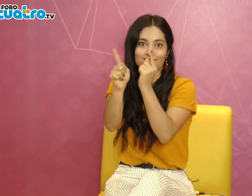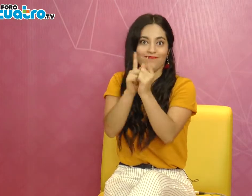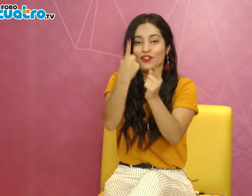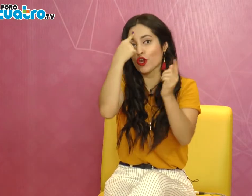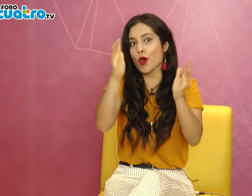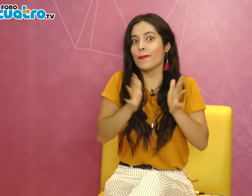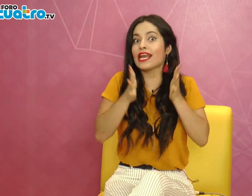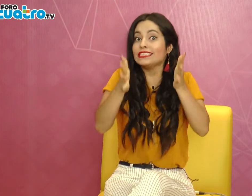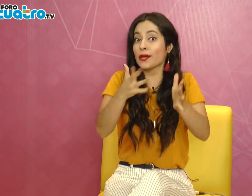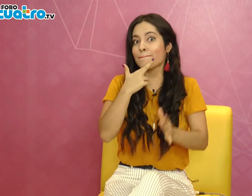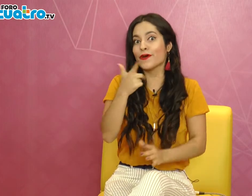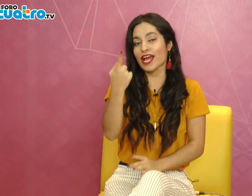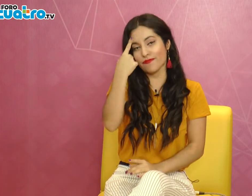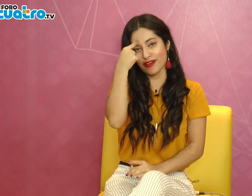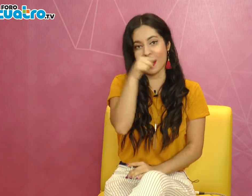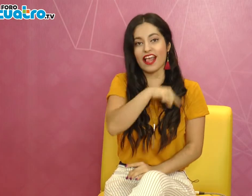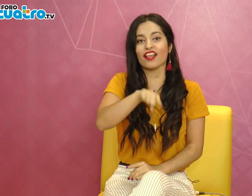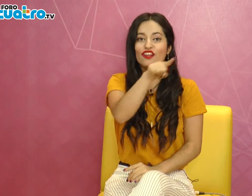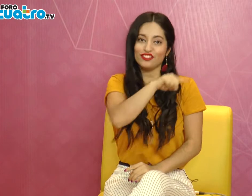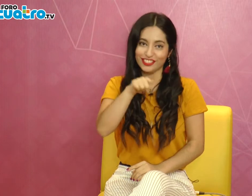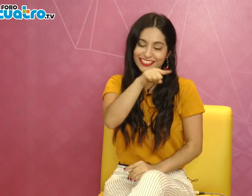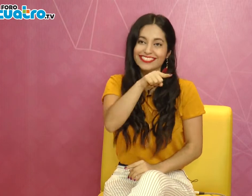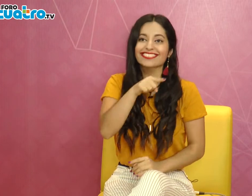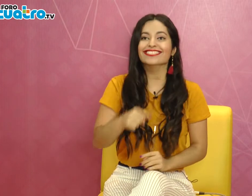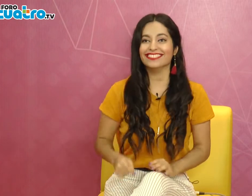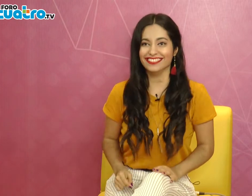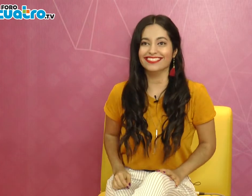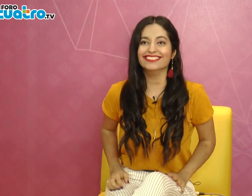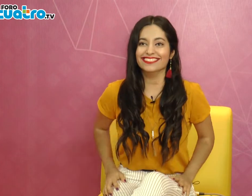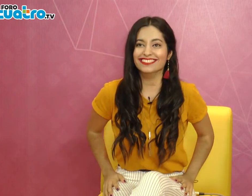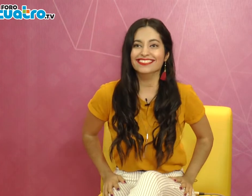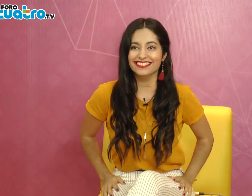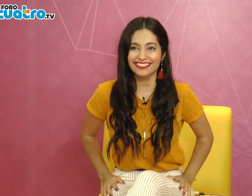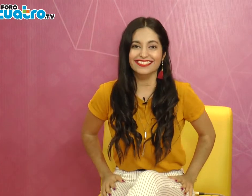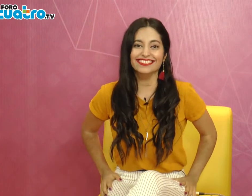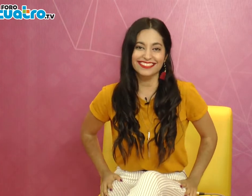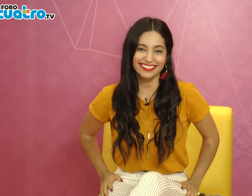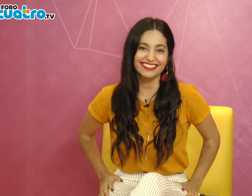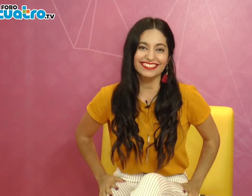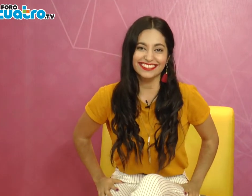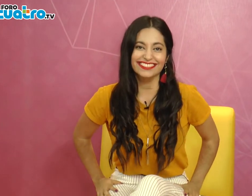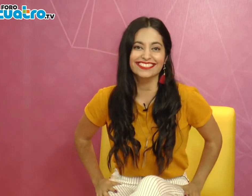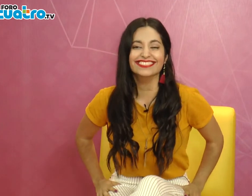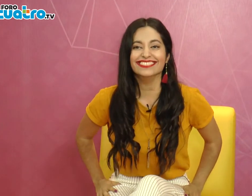enseñarme, gracias por, porque gracias a ti puedo comunicarme con personas sordas.